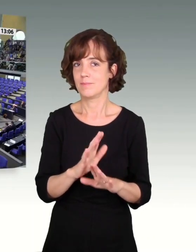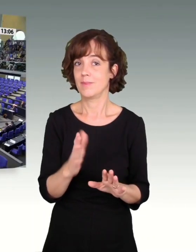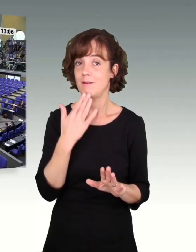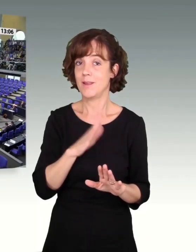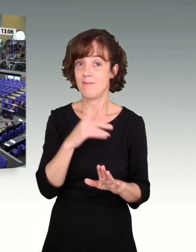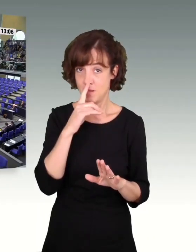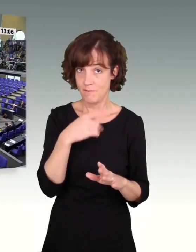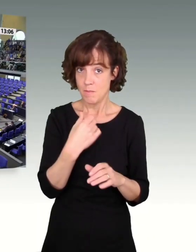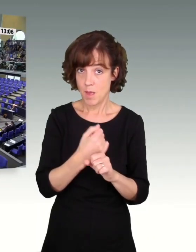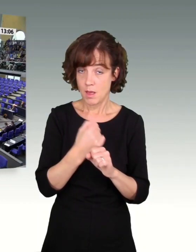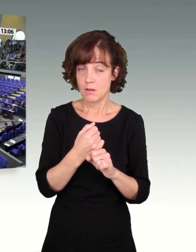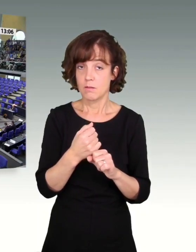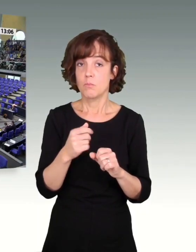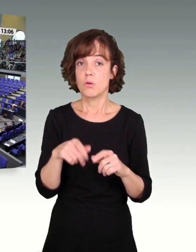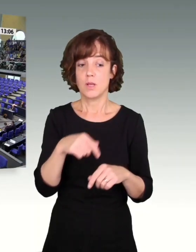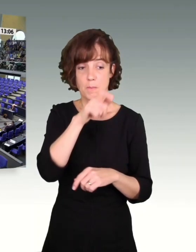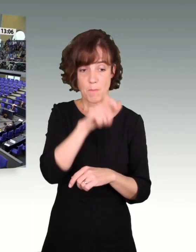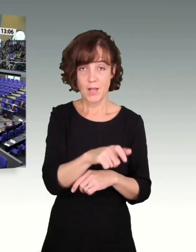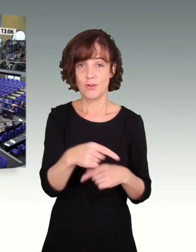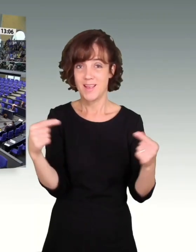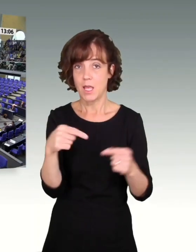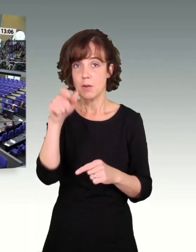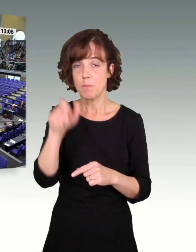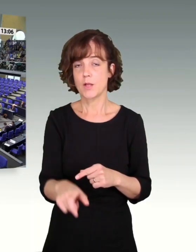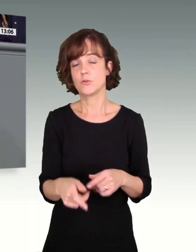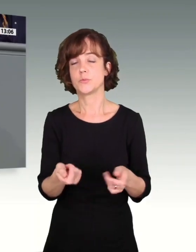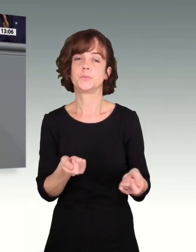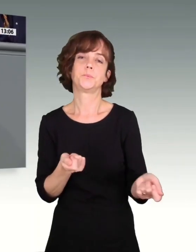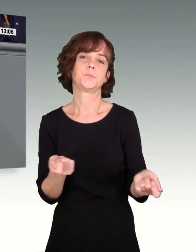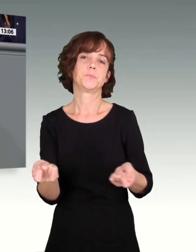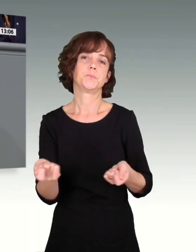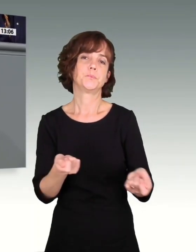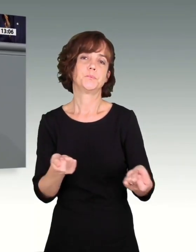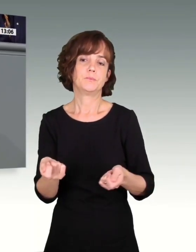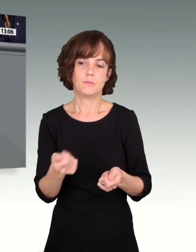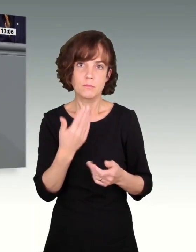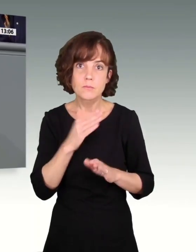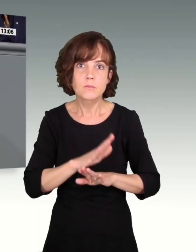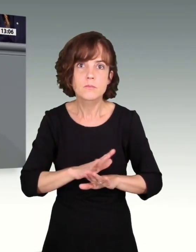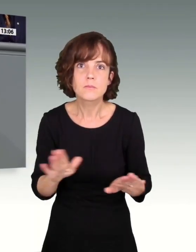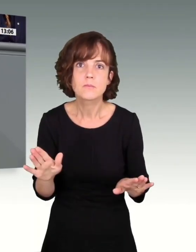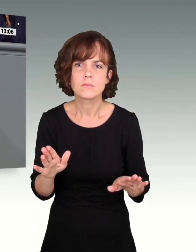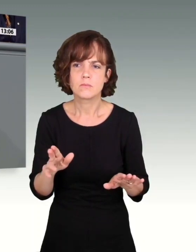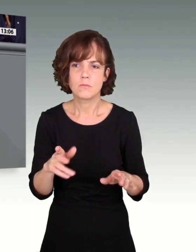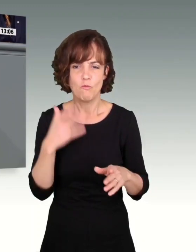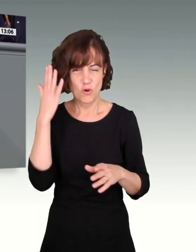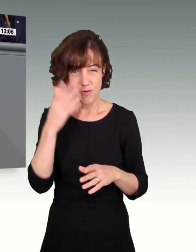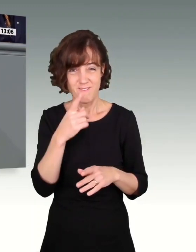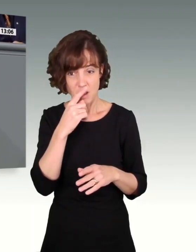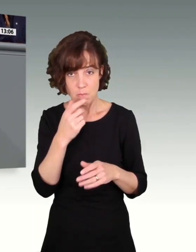spielen wir Menschen gegeneinander aus. Und davon wird unsere Gesellschaft nicht besser.